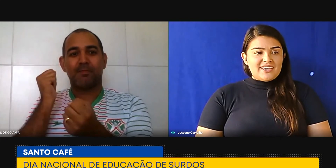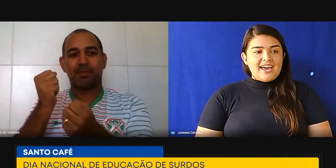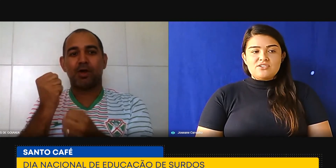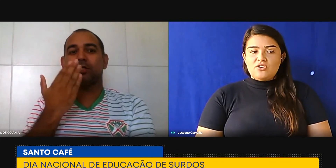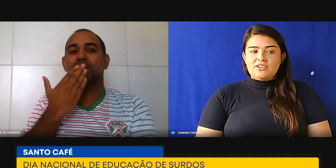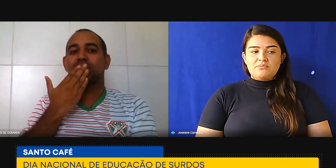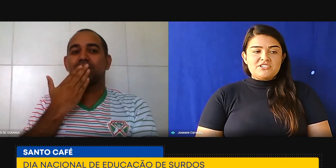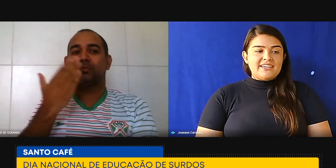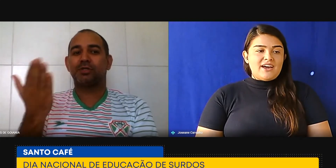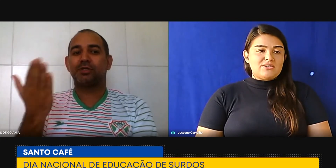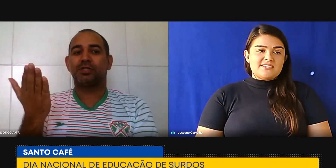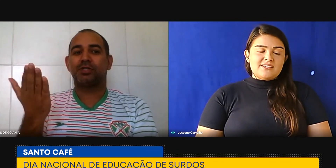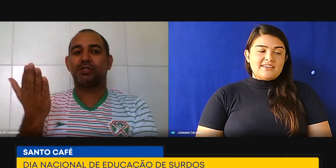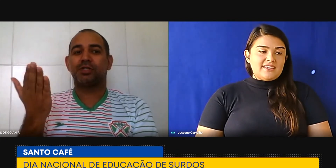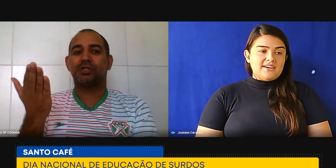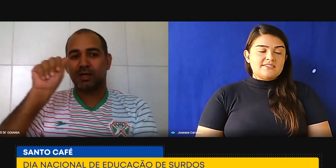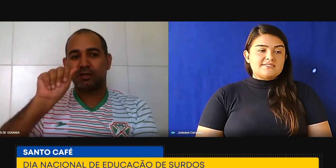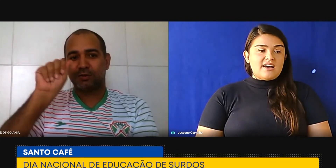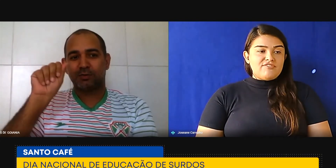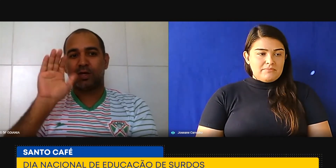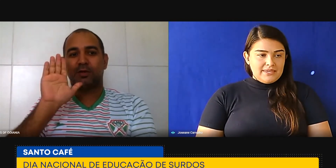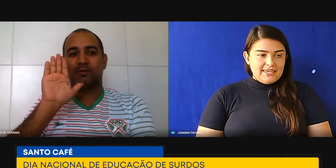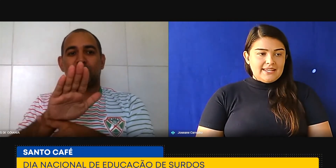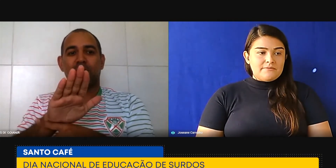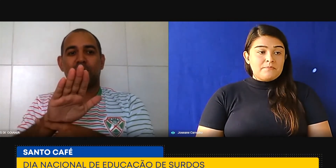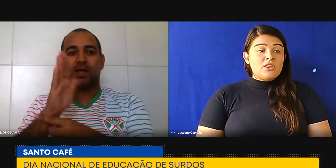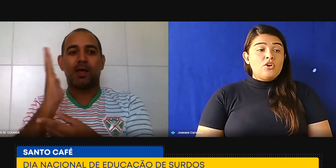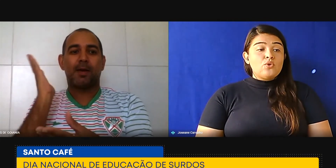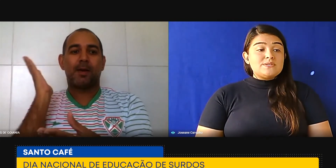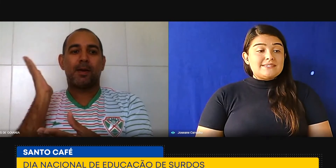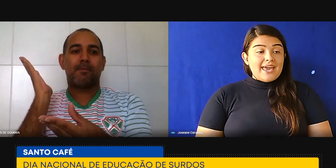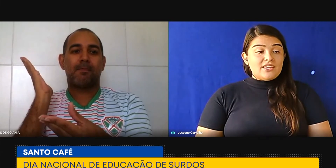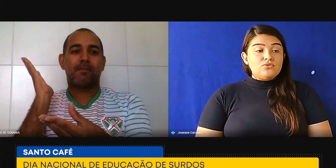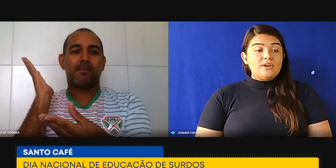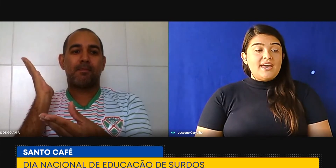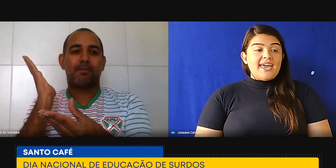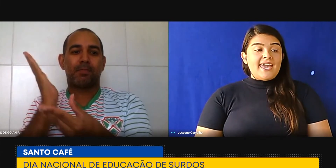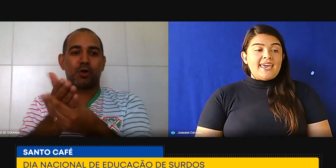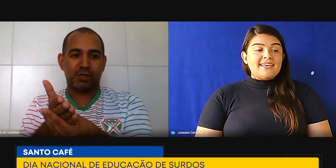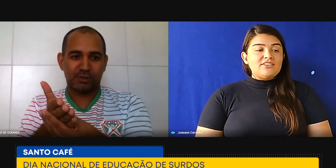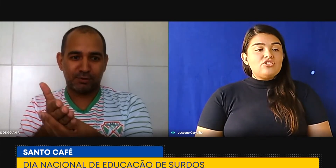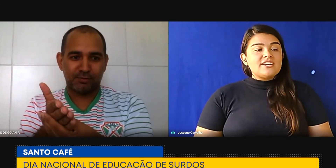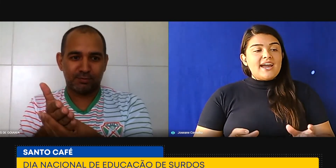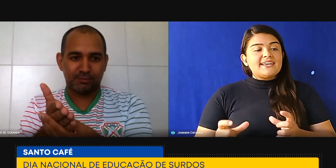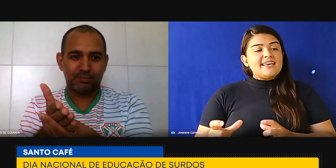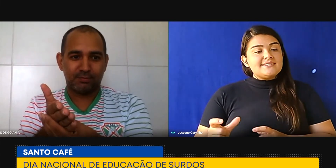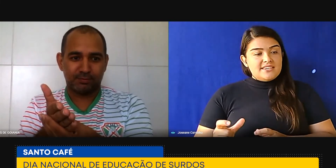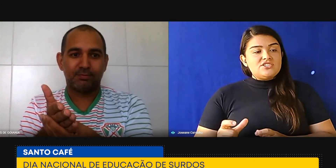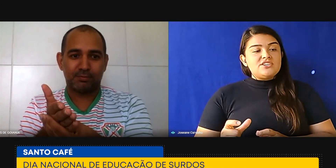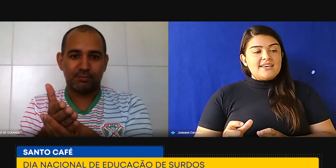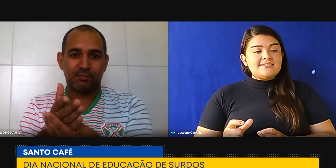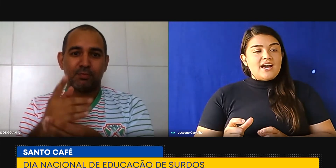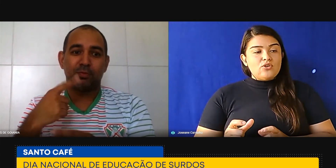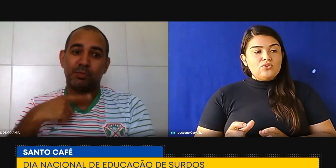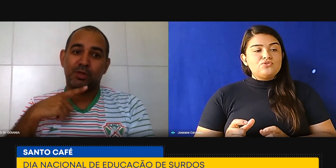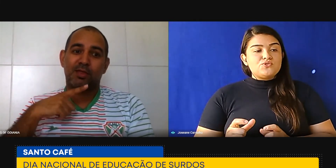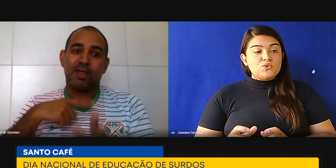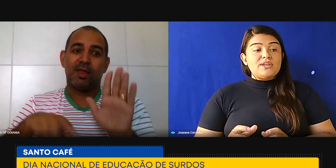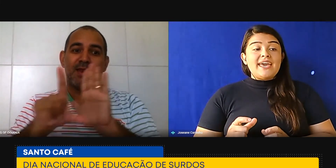chegar à escola, não pode negar o acesso à criança, à família. O certo é, em cada lugar que existe esse aluno surdo,